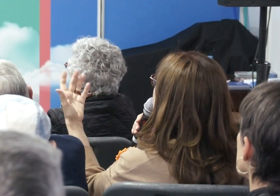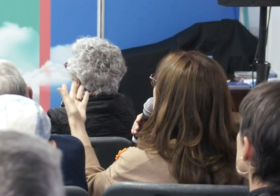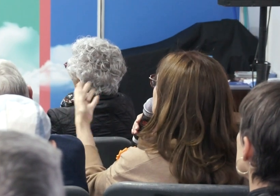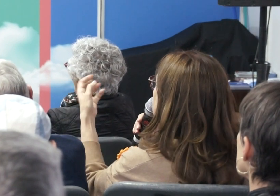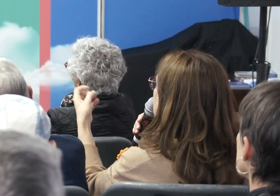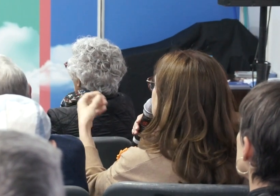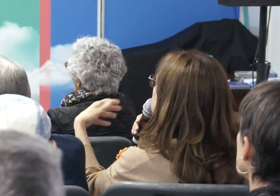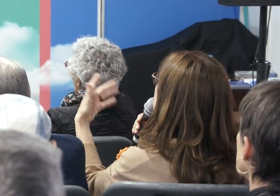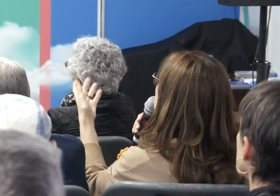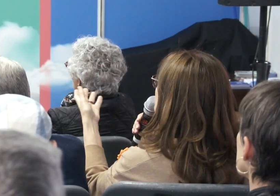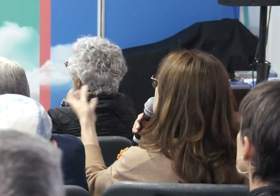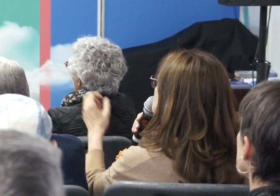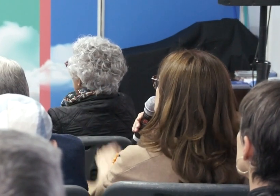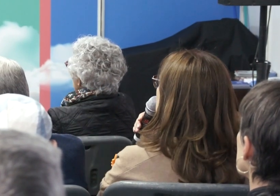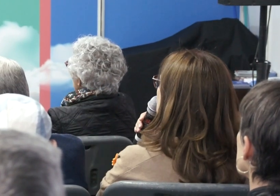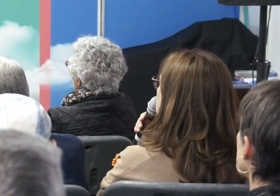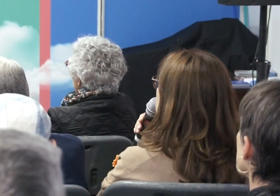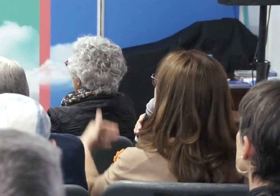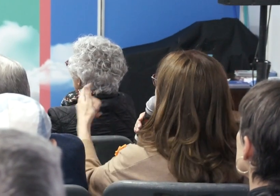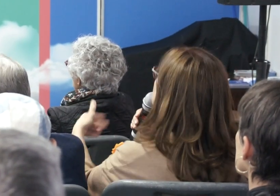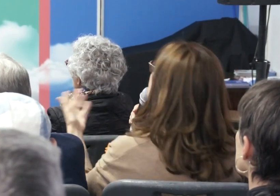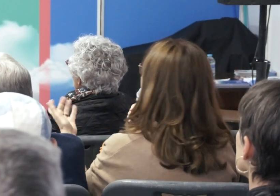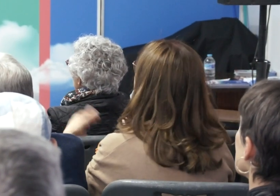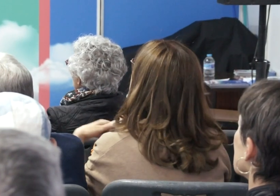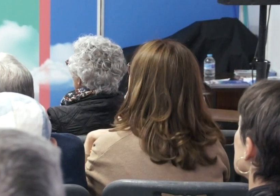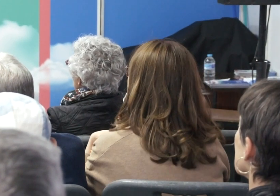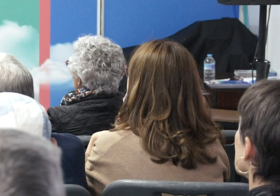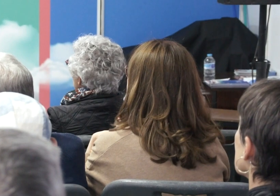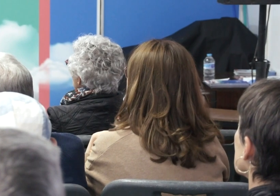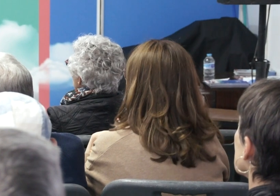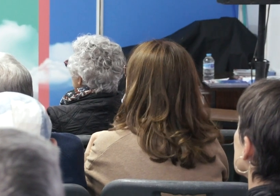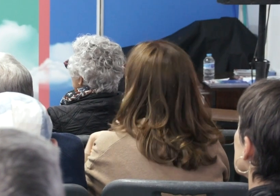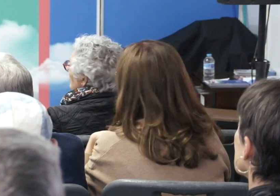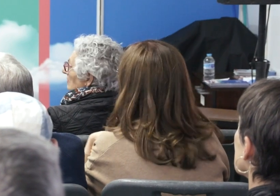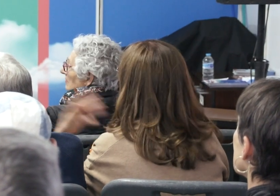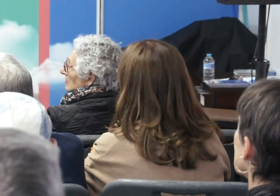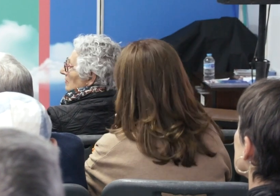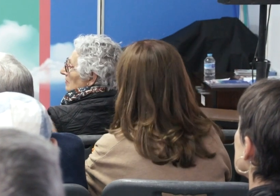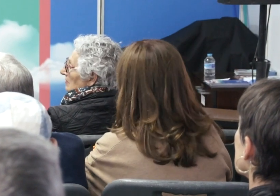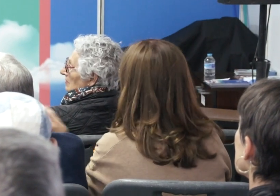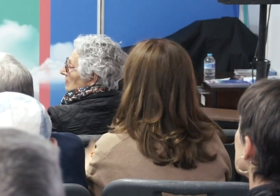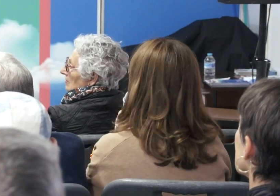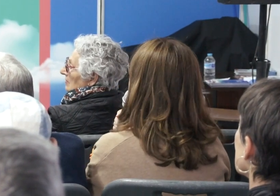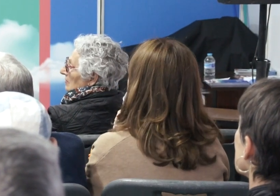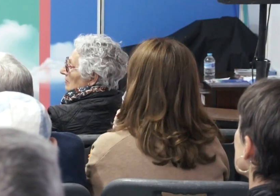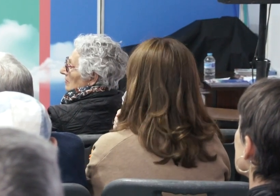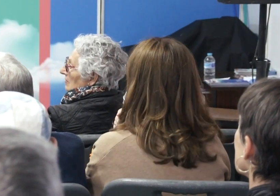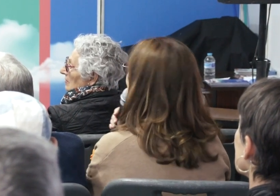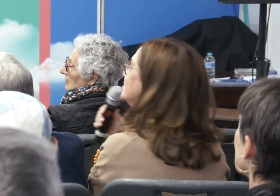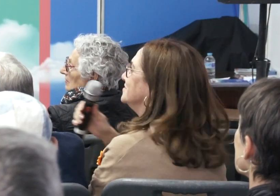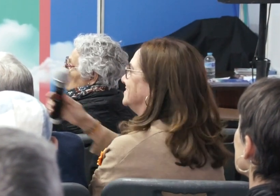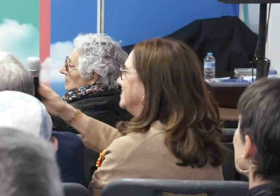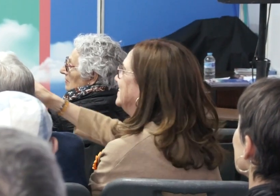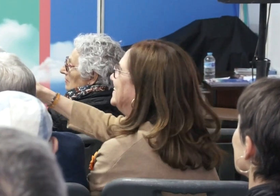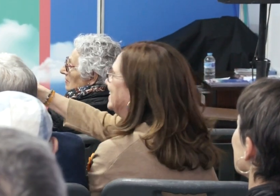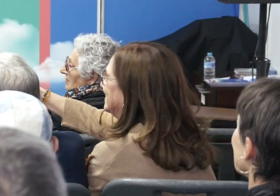transformarlo en una herramienta potentísica para la gente. Y aprovecho, perdón, para invitar a mi charla que trata sobre ese tema de los